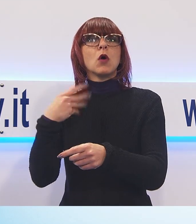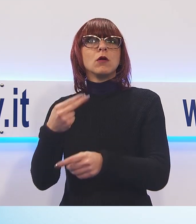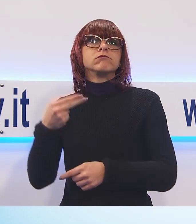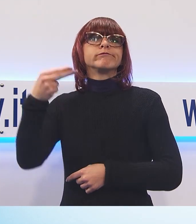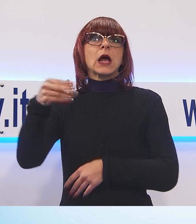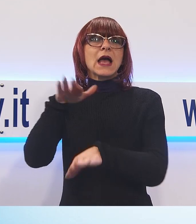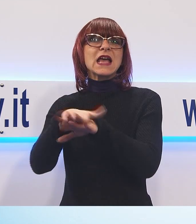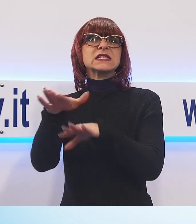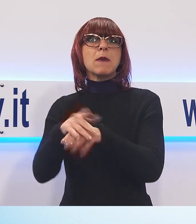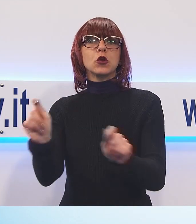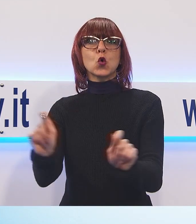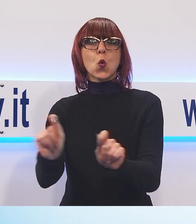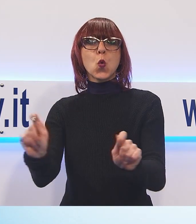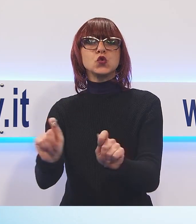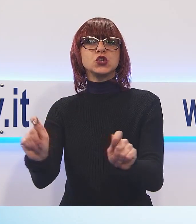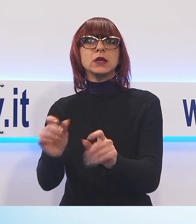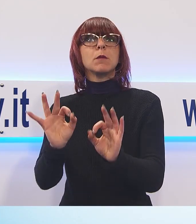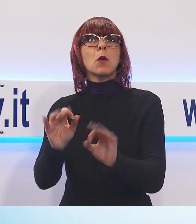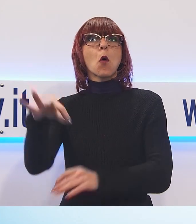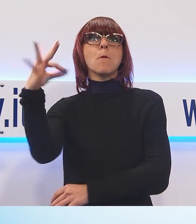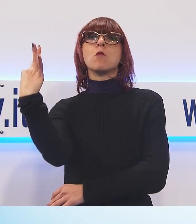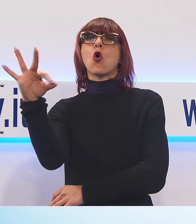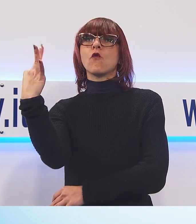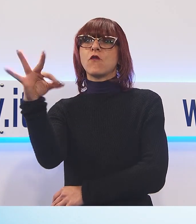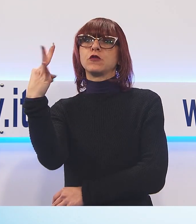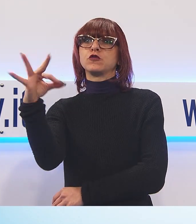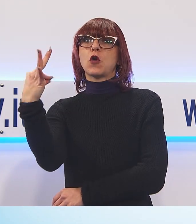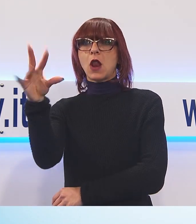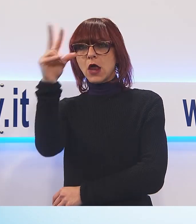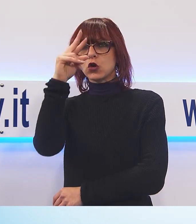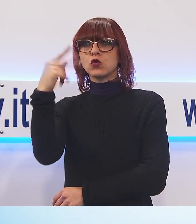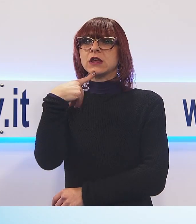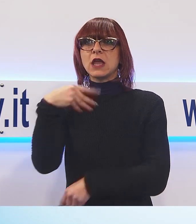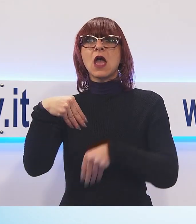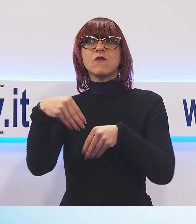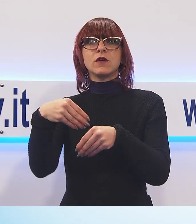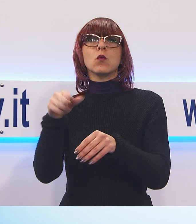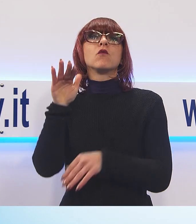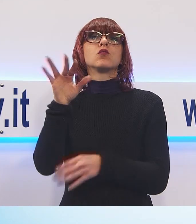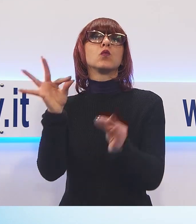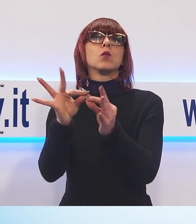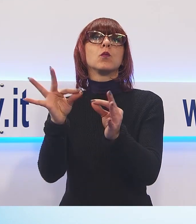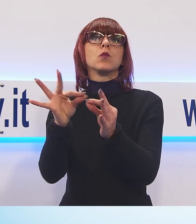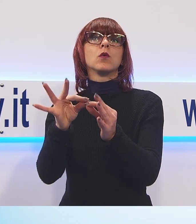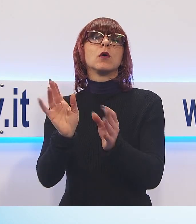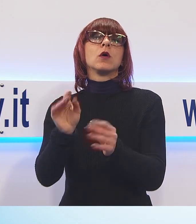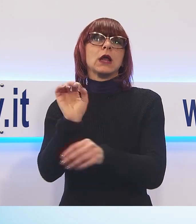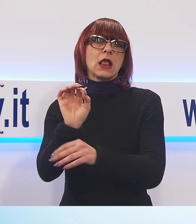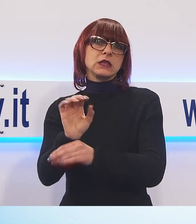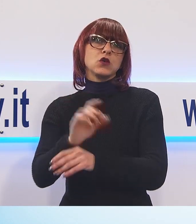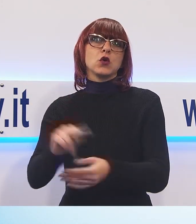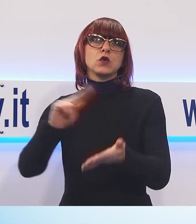Quindi una qualifica professionale che viene riconosciuta ai ragazzi che frequenteranno la prossima edizione di Scuola MED. Tra i